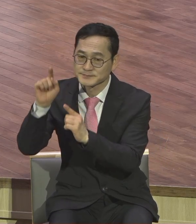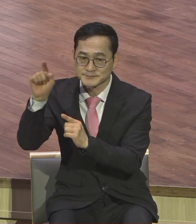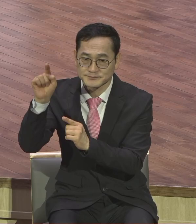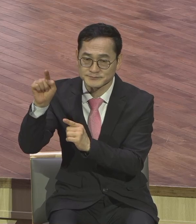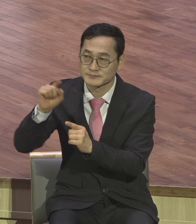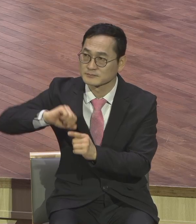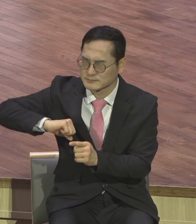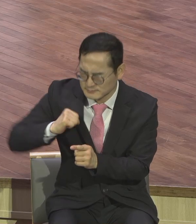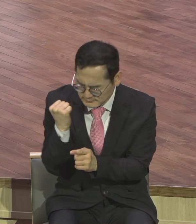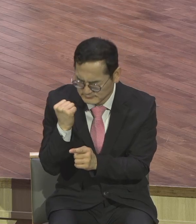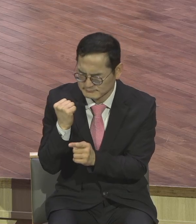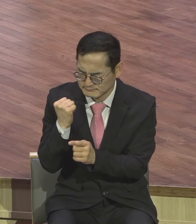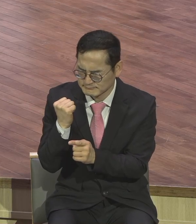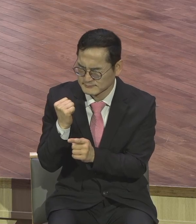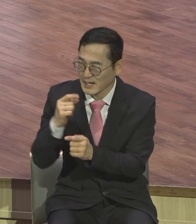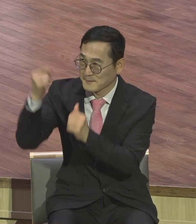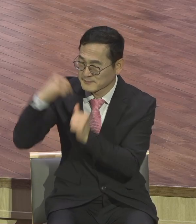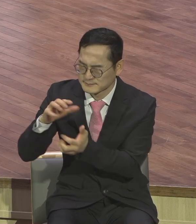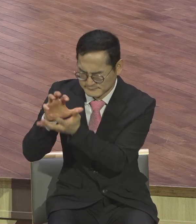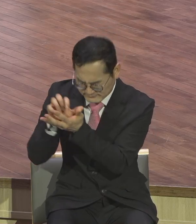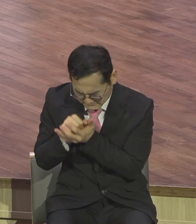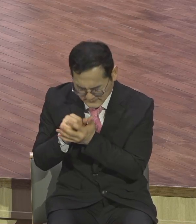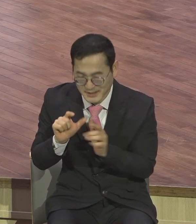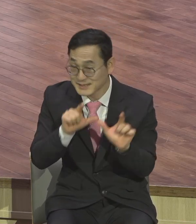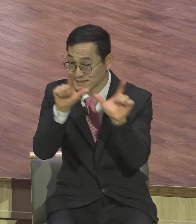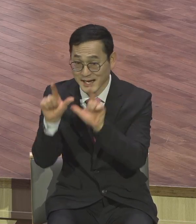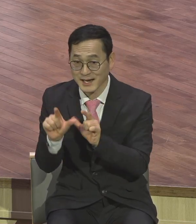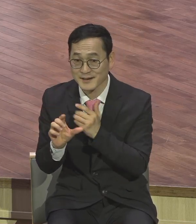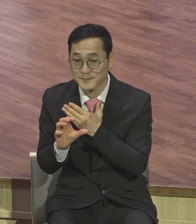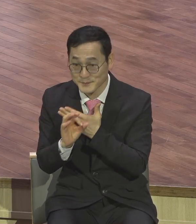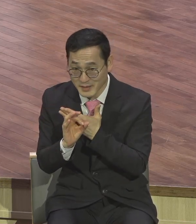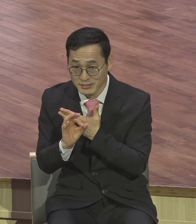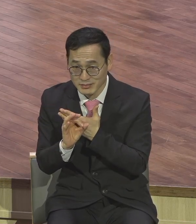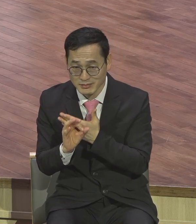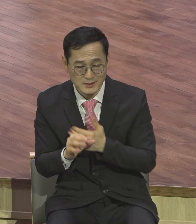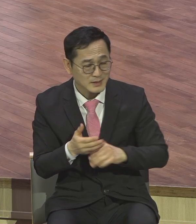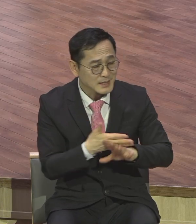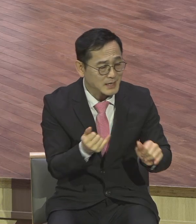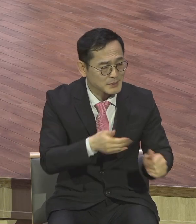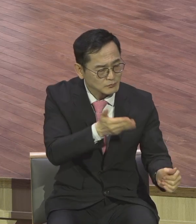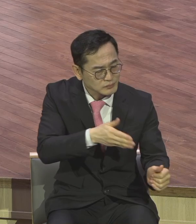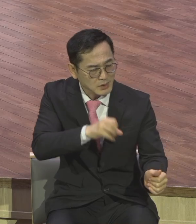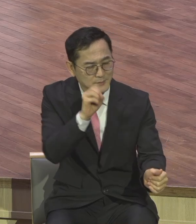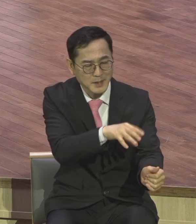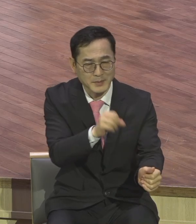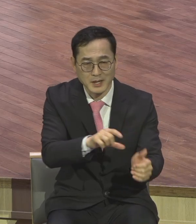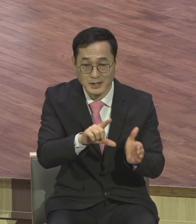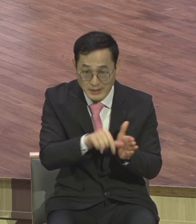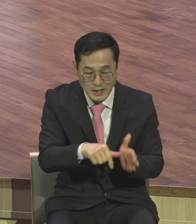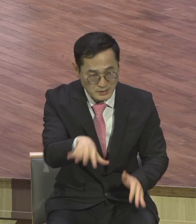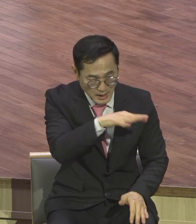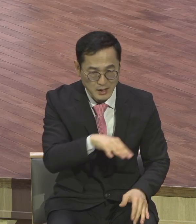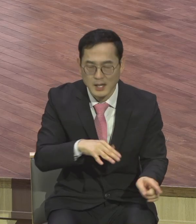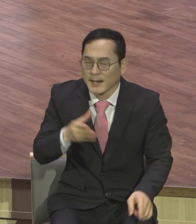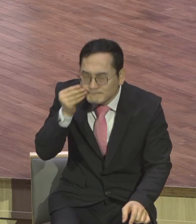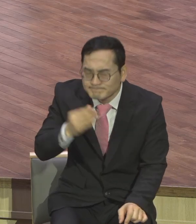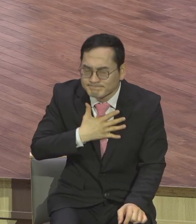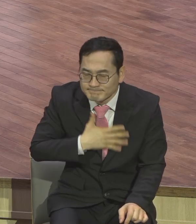순종하면서 살면 그 내 말을 먹어줍니다 아 다 아니까 말을 먹어줘요